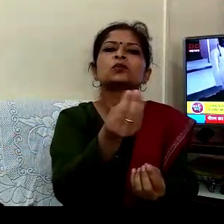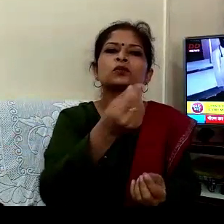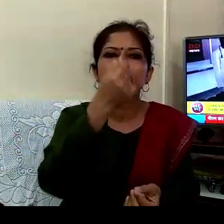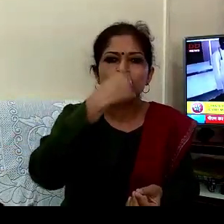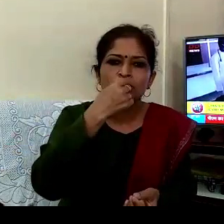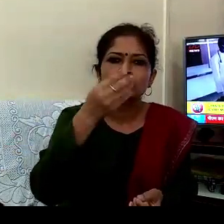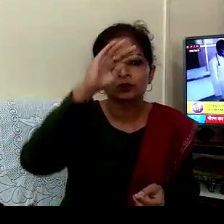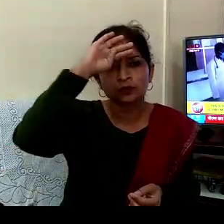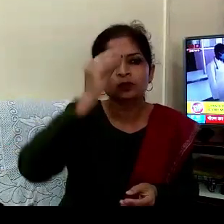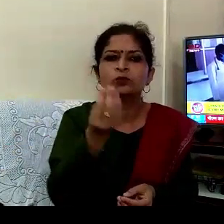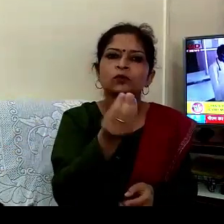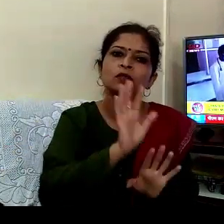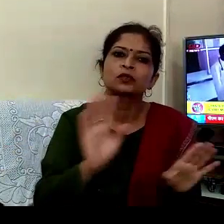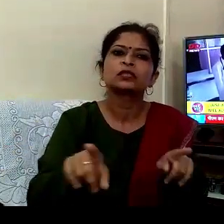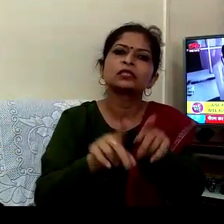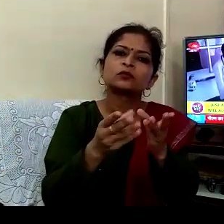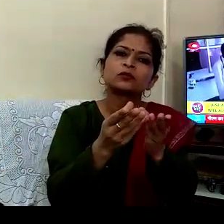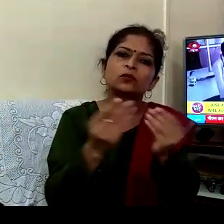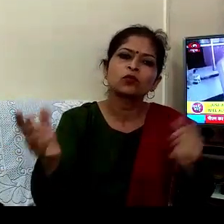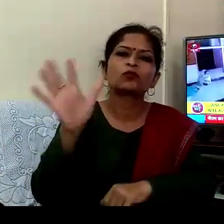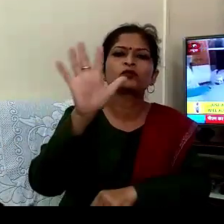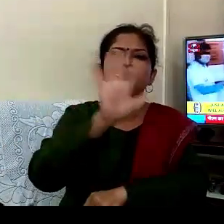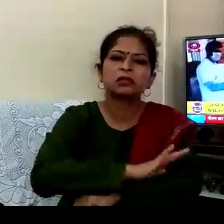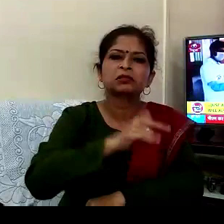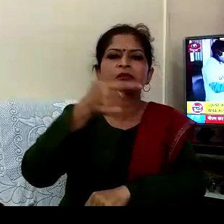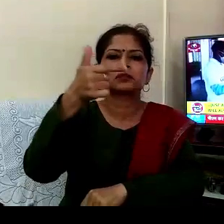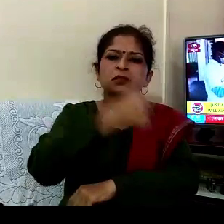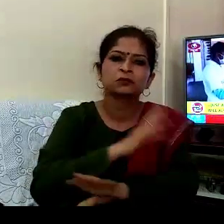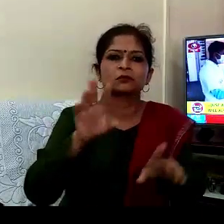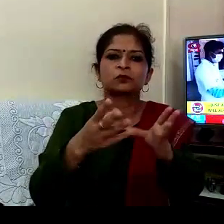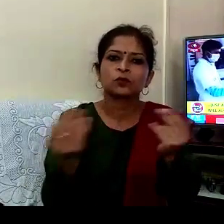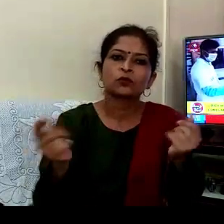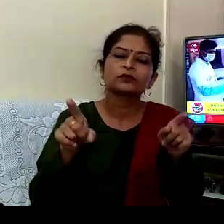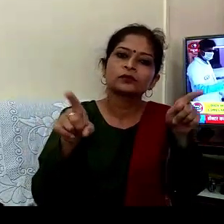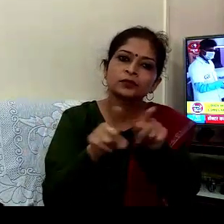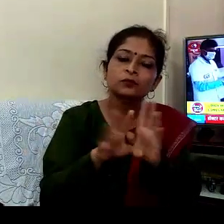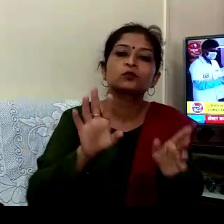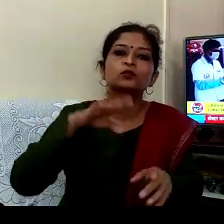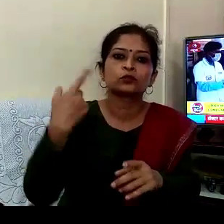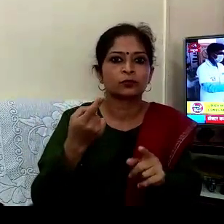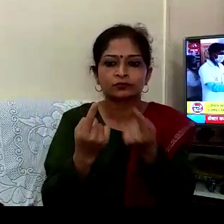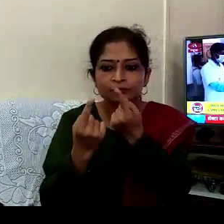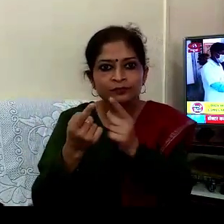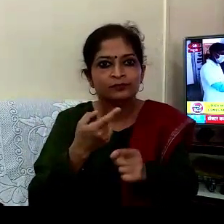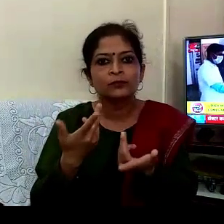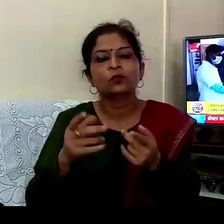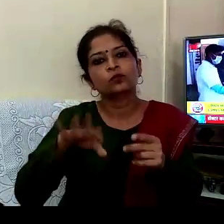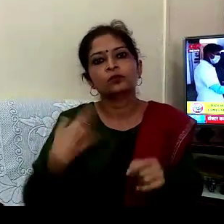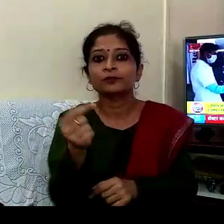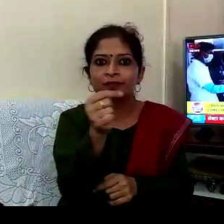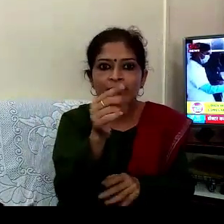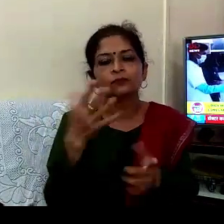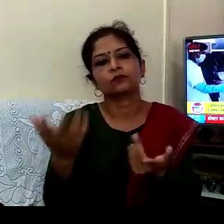تو جیسے وہ ٹھیک ہو جاتا ہے پانچ ساتھ دن میں آپ بھی ٹھیک ہو جائیں گے پھر ہم آپ کے ٹیس کریں گے جب وہ نیگٹیو آئیں گے تب آپ